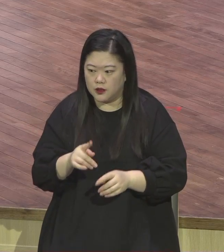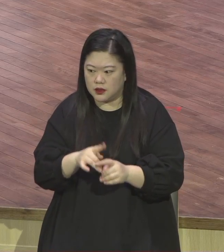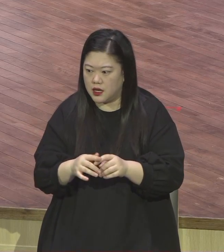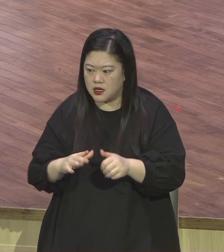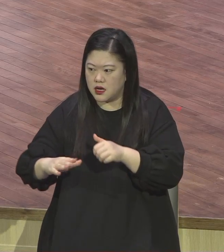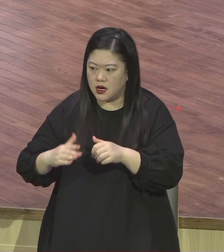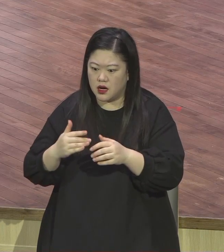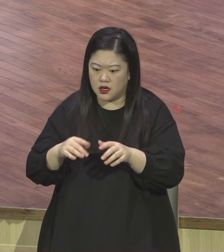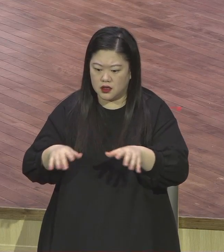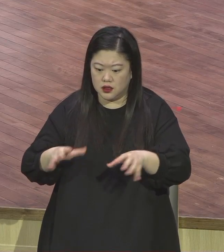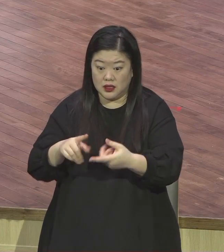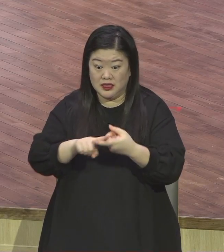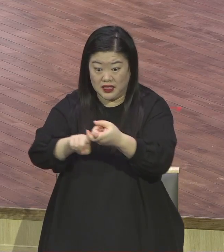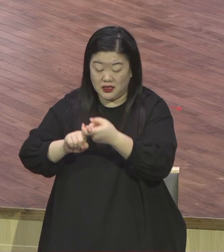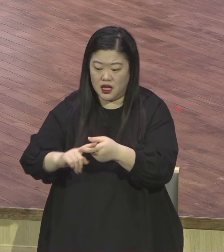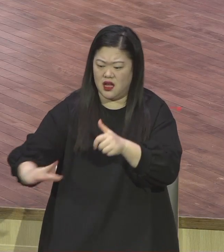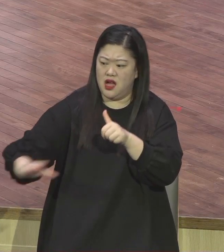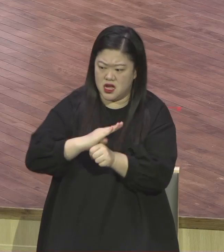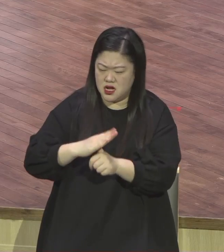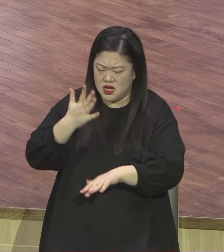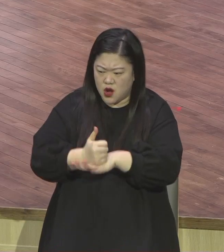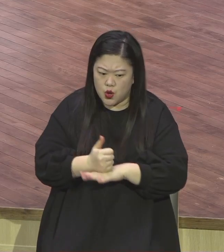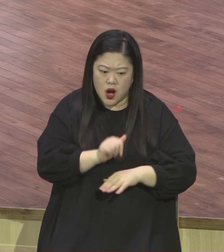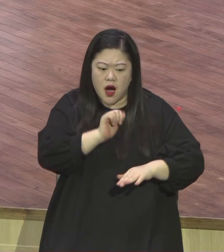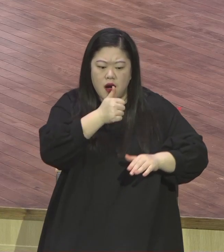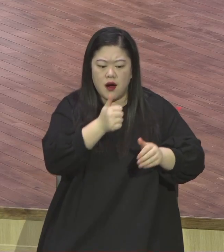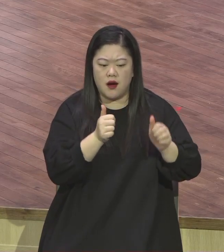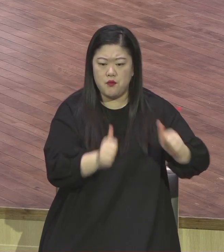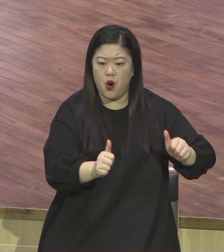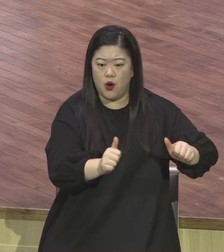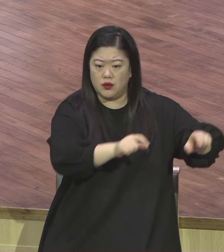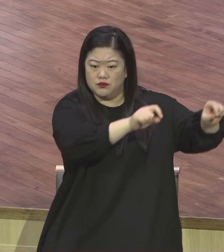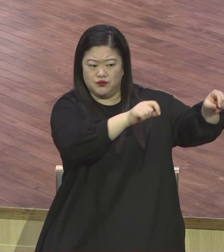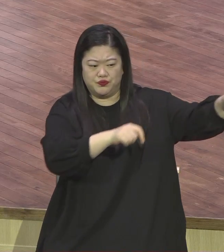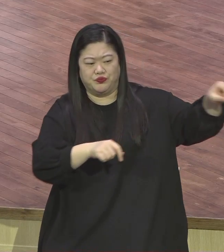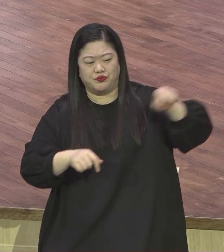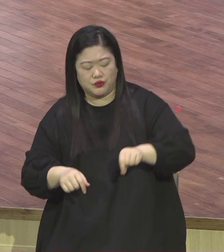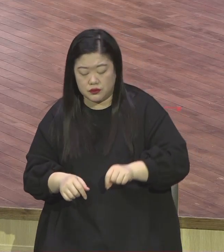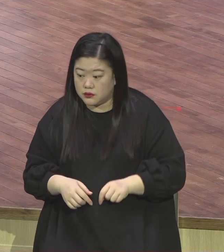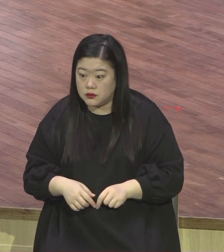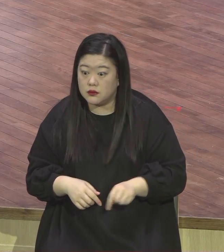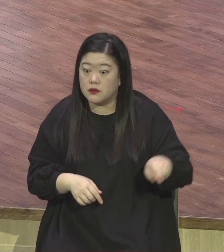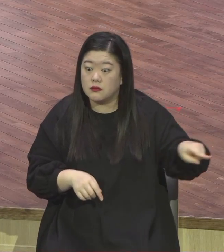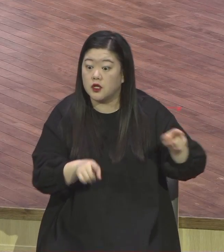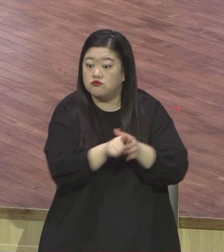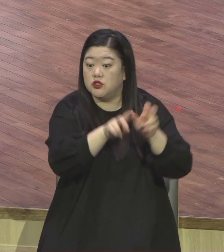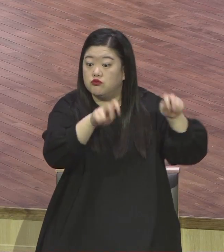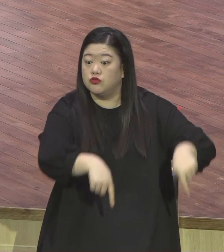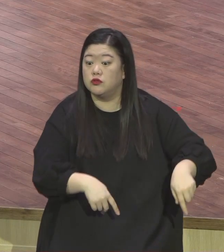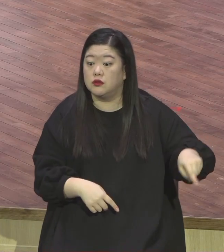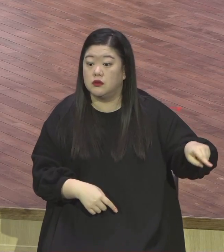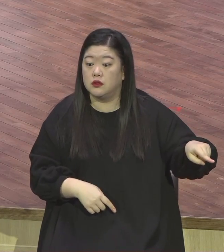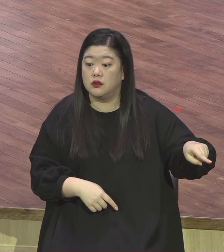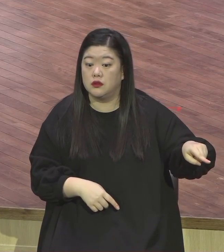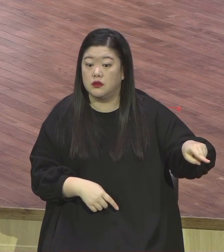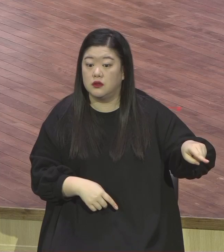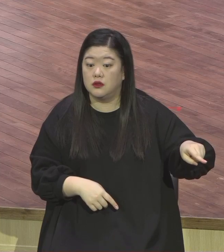총연합회를 누가 지금 붙잡고 있느냐 법원에서 보낸 변호사가 잡고 있었지